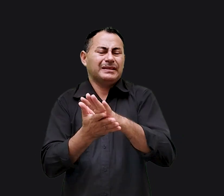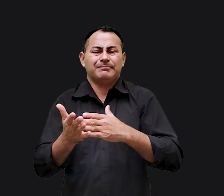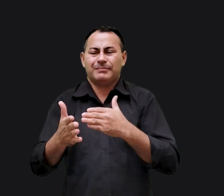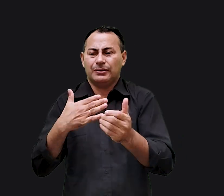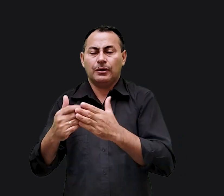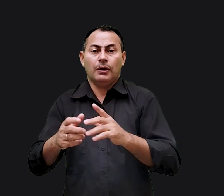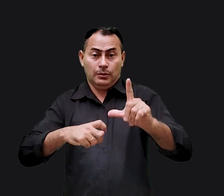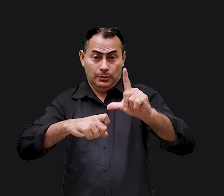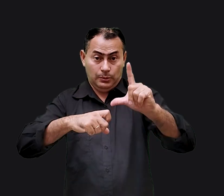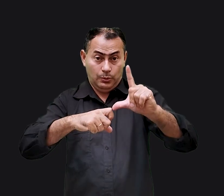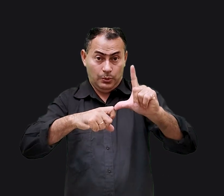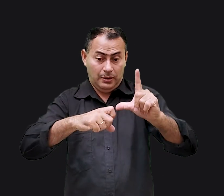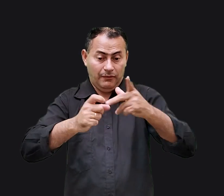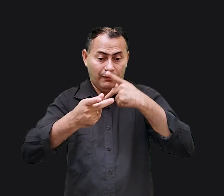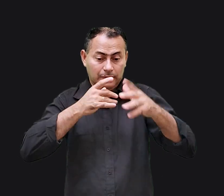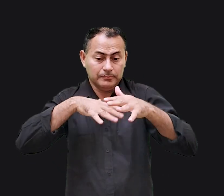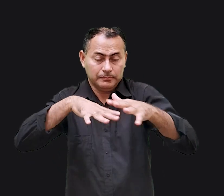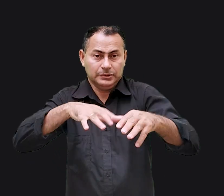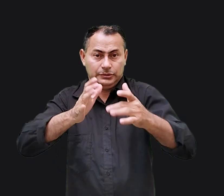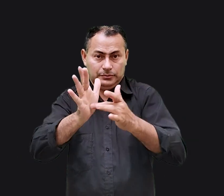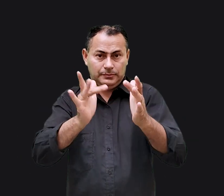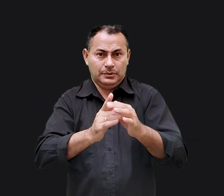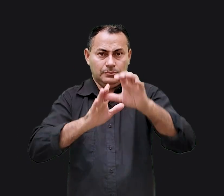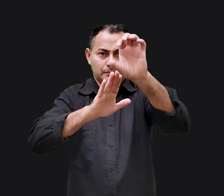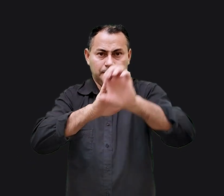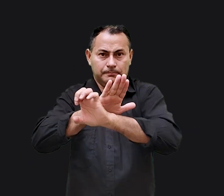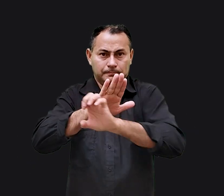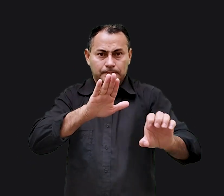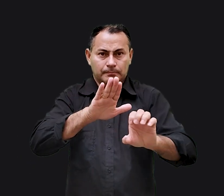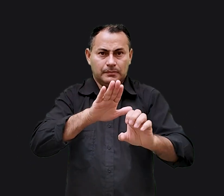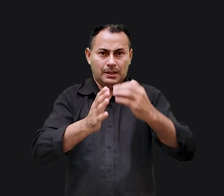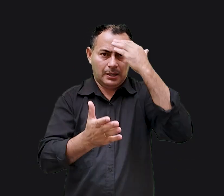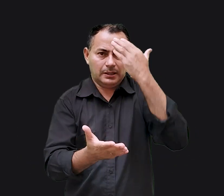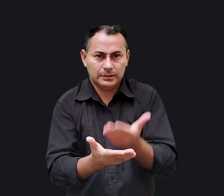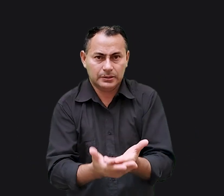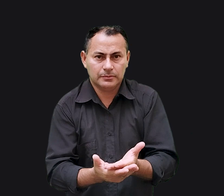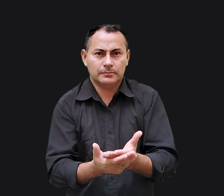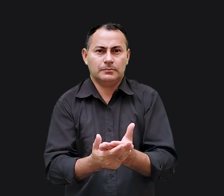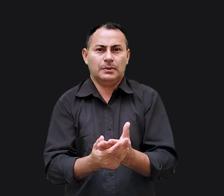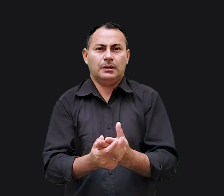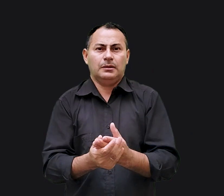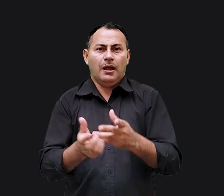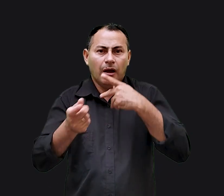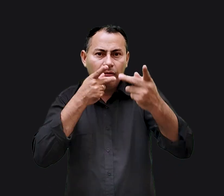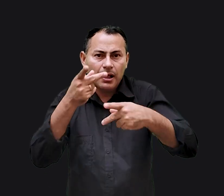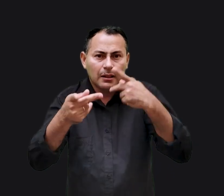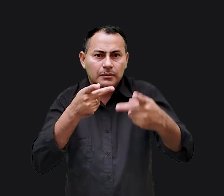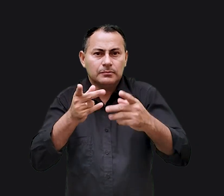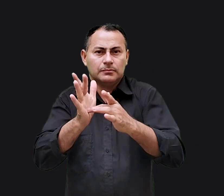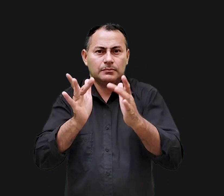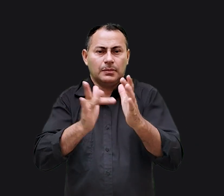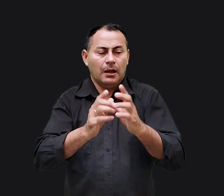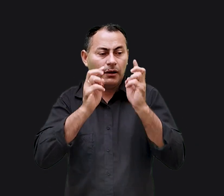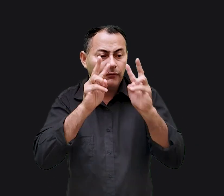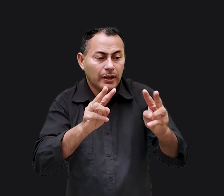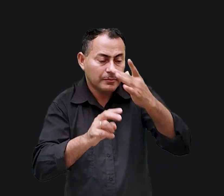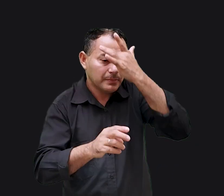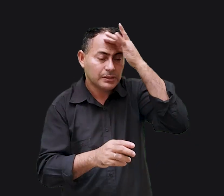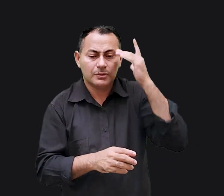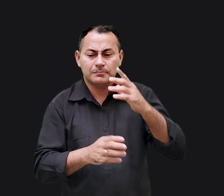patética. Quando Lucas fala sobre o manifesto do Messias em seu Evangelho, acredito que estivesse nos dizendo que Jesus olhou